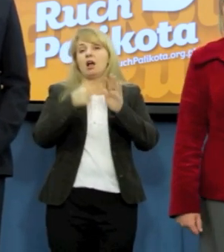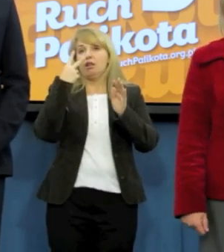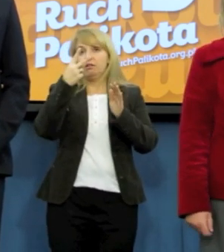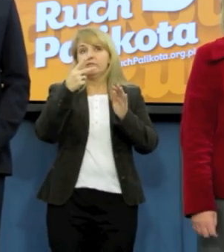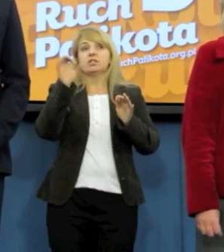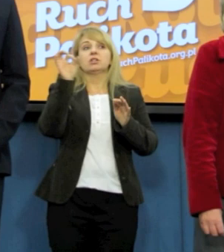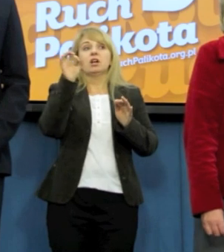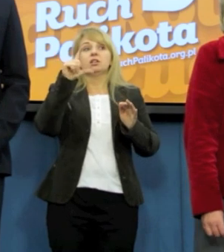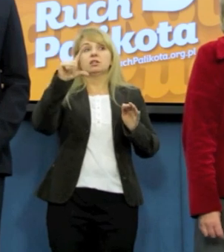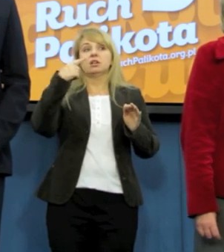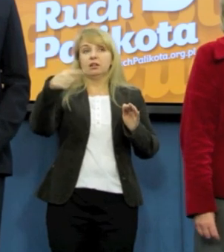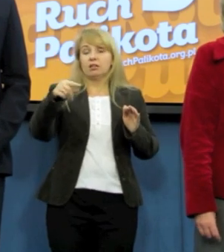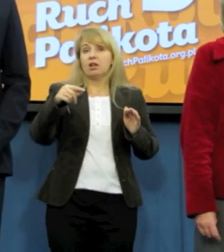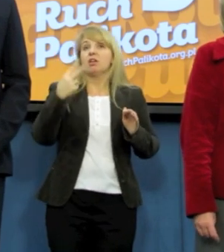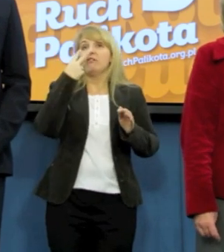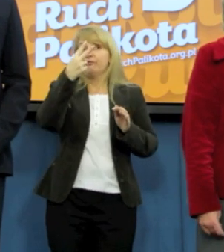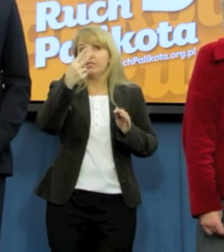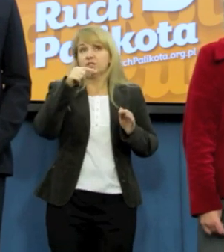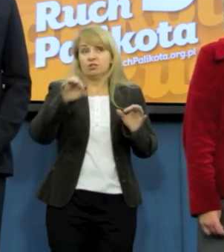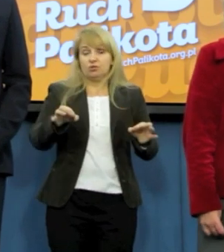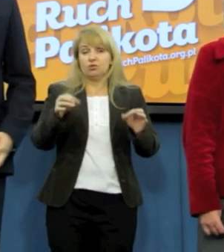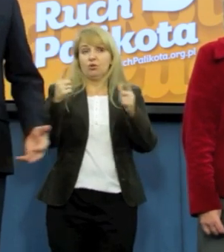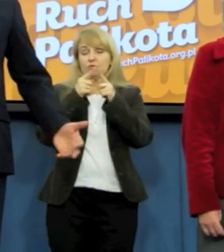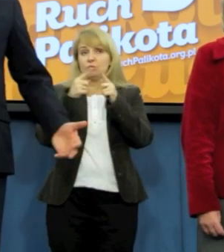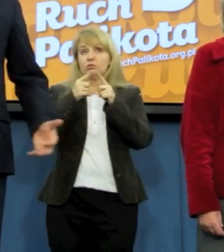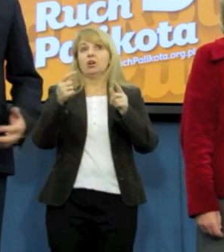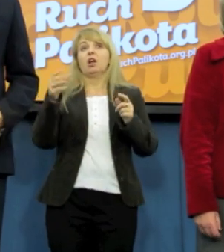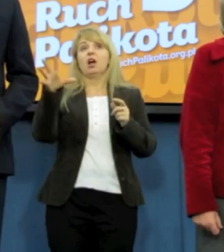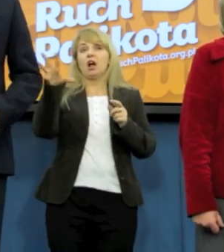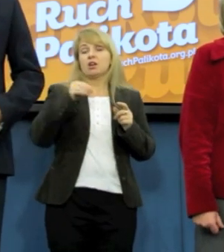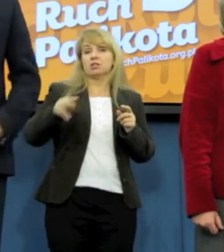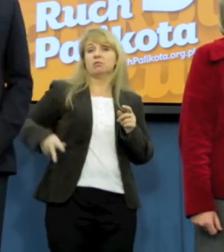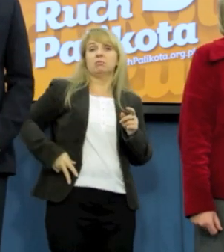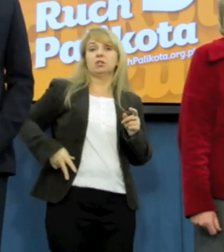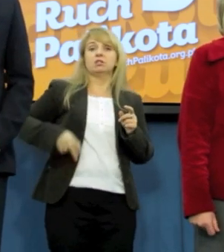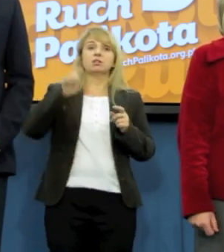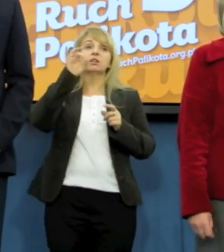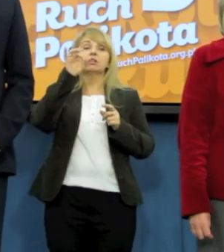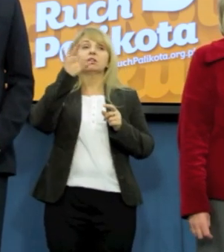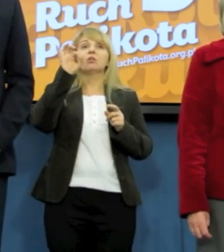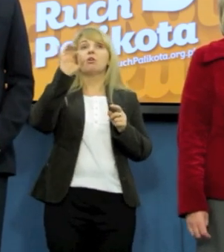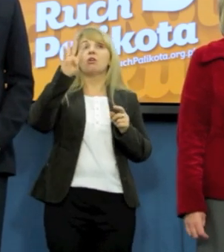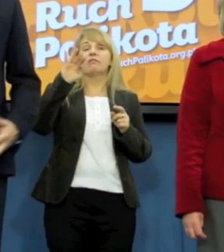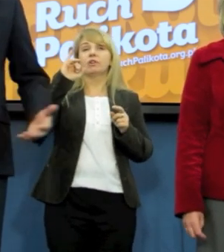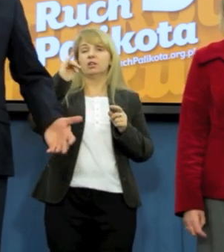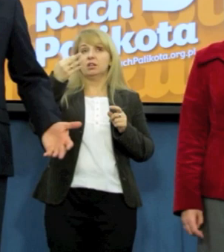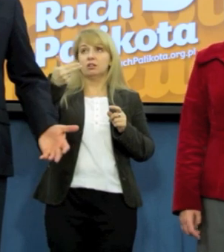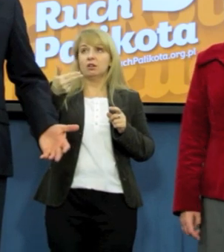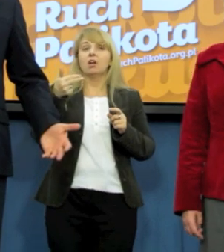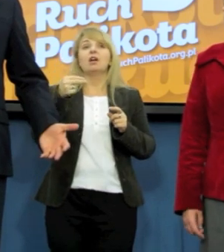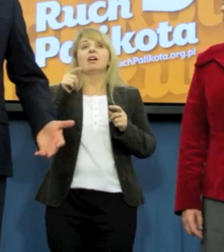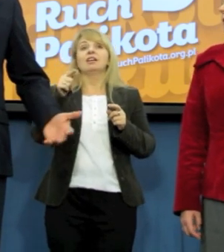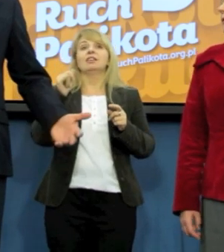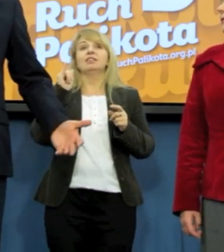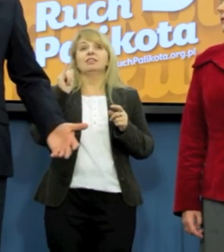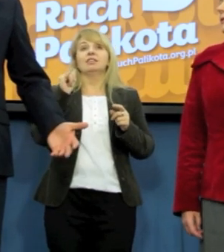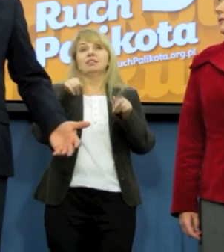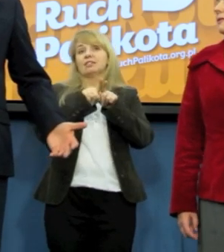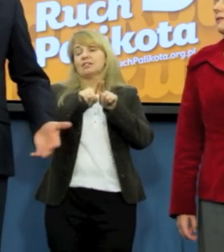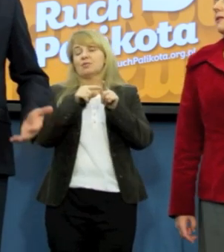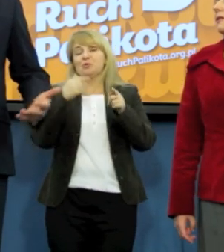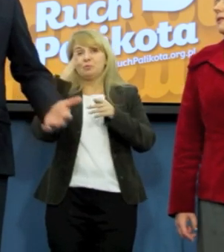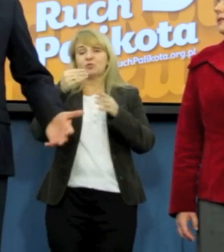się z Gowinem. Bo to równie dobrze można byłoby spotkać się z biskupem albo z